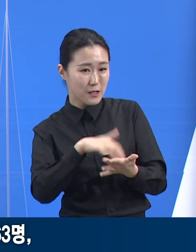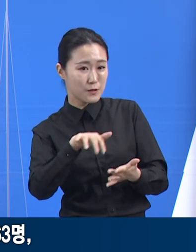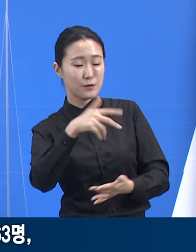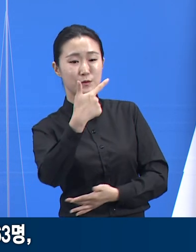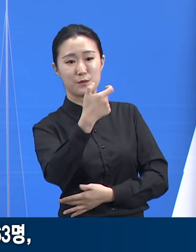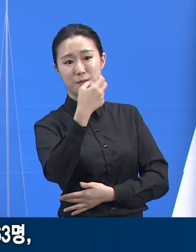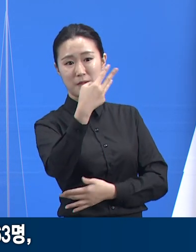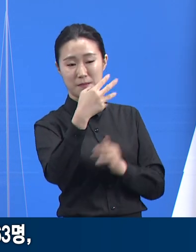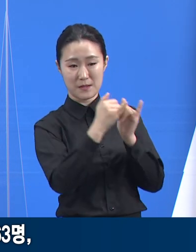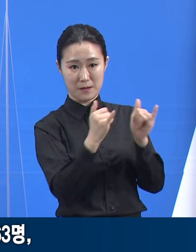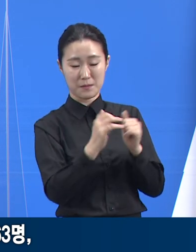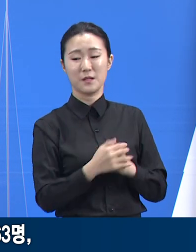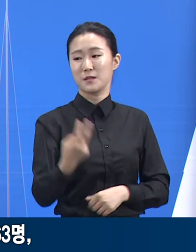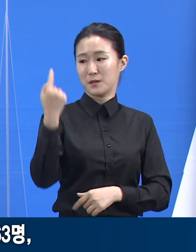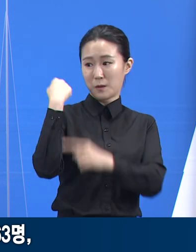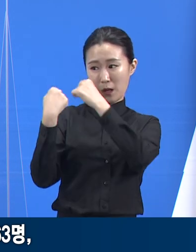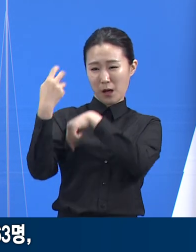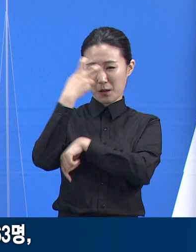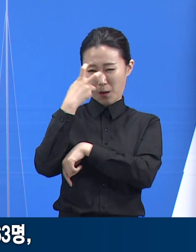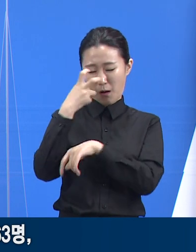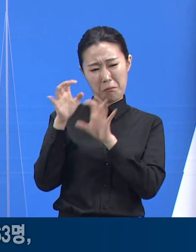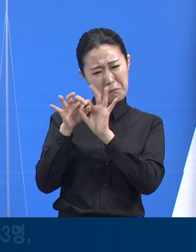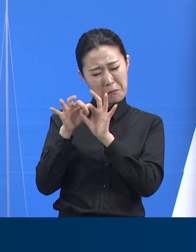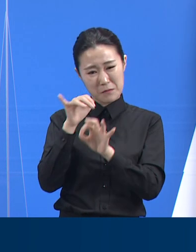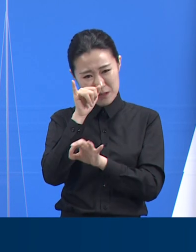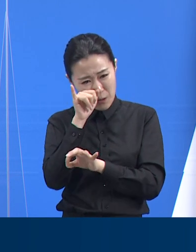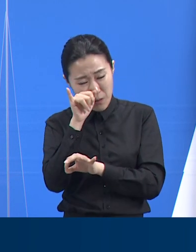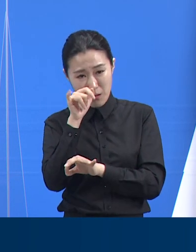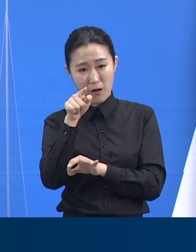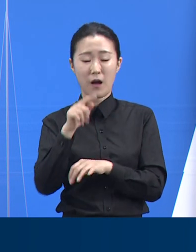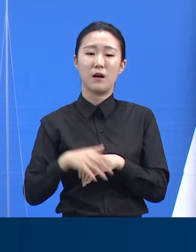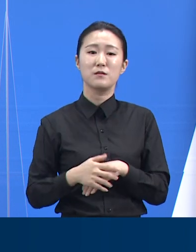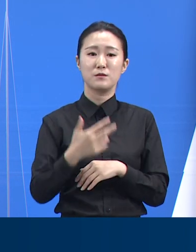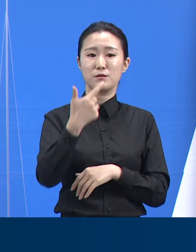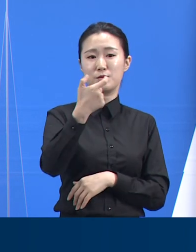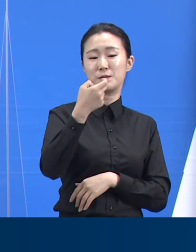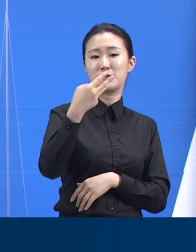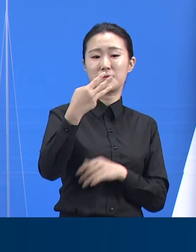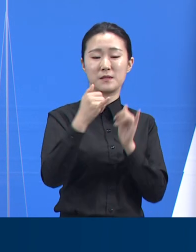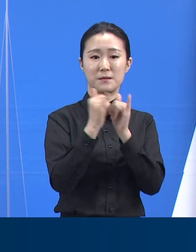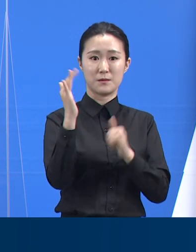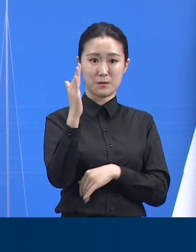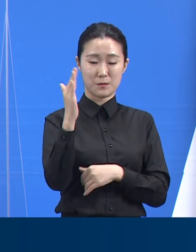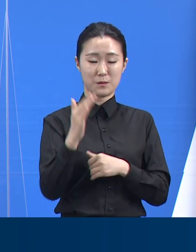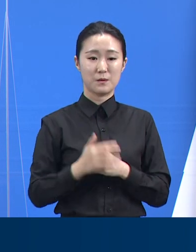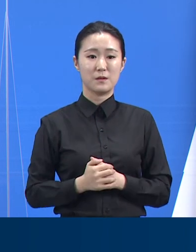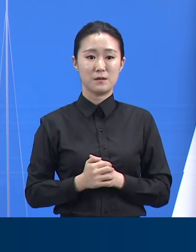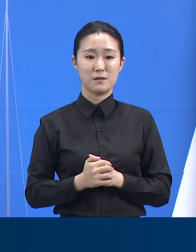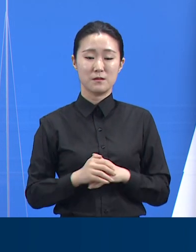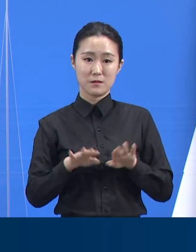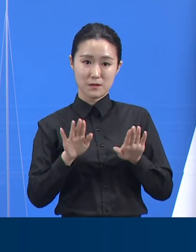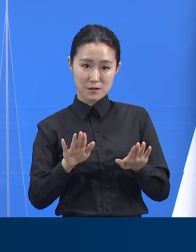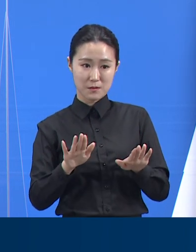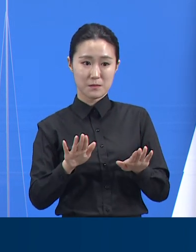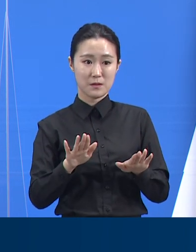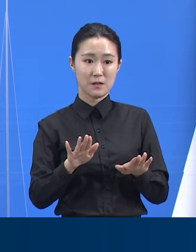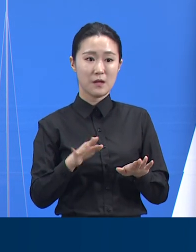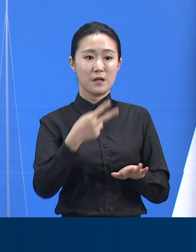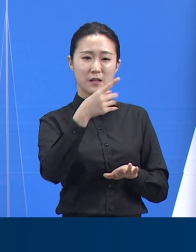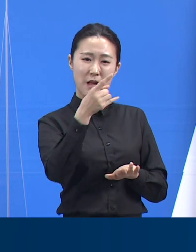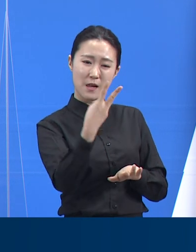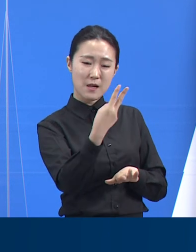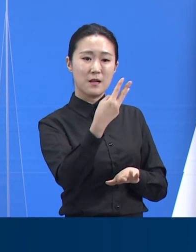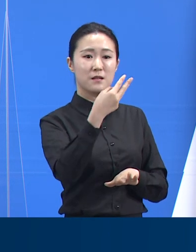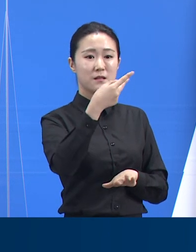확진자는 356명입니다. 현재는 국내미 경기도에서 델타 변이 바이러스가 타 변이 바이러스에 비해 우세